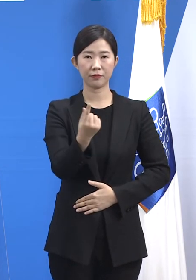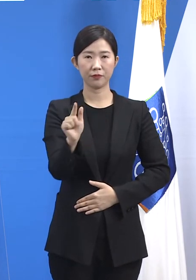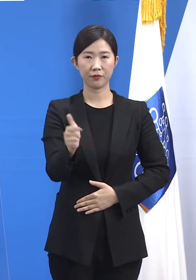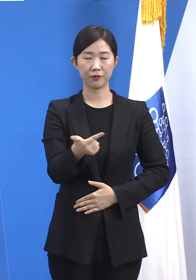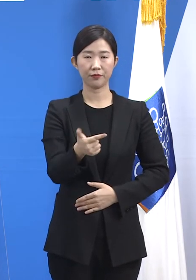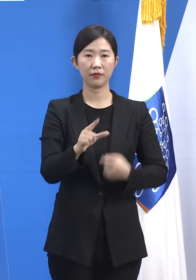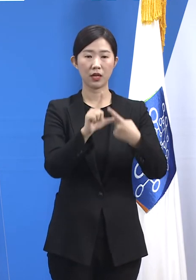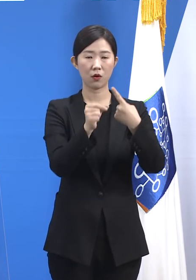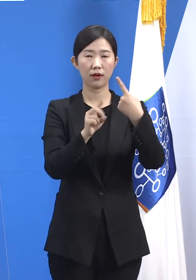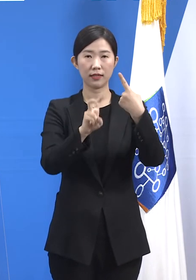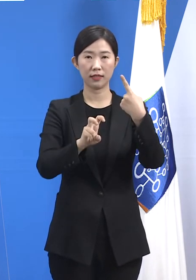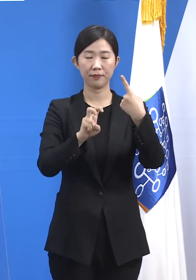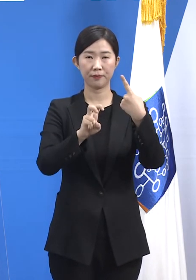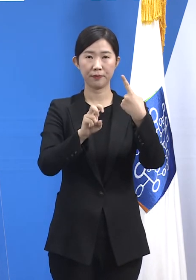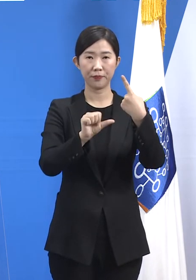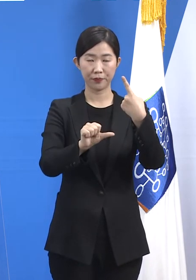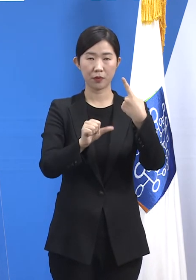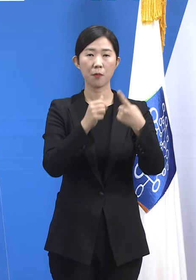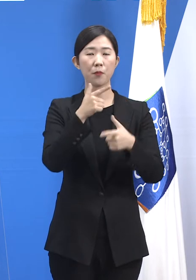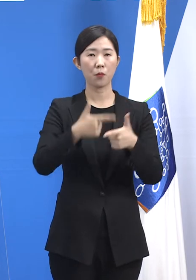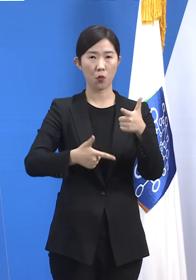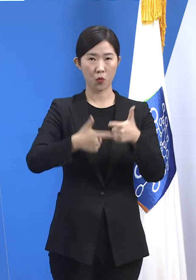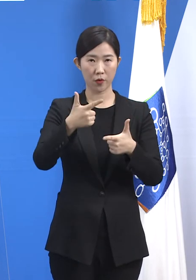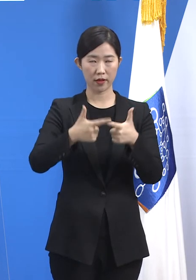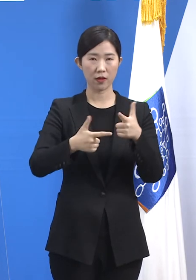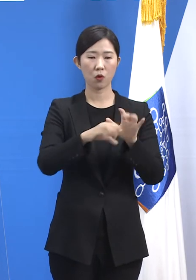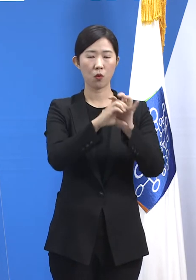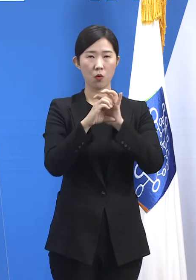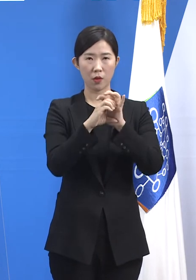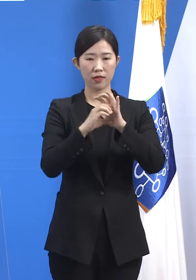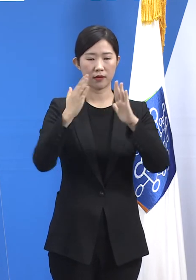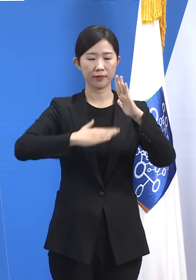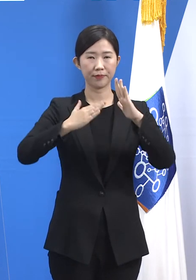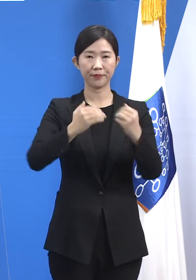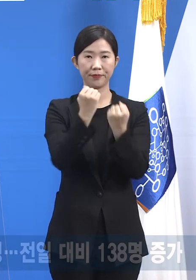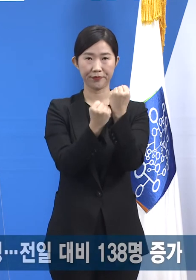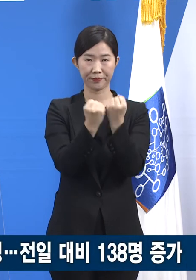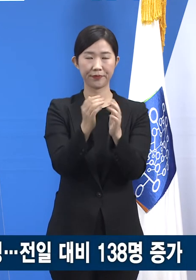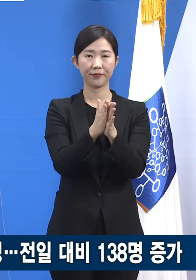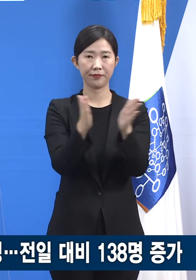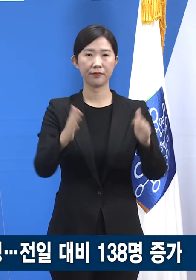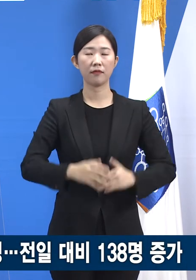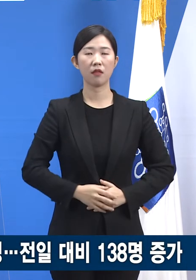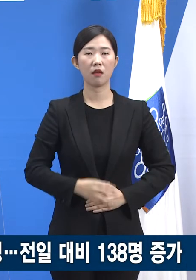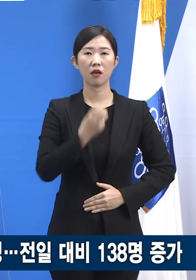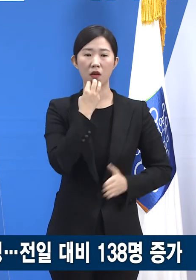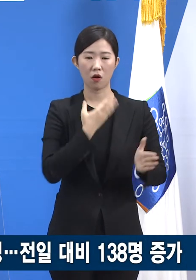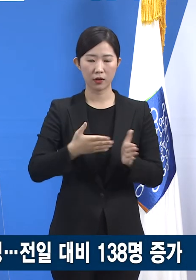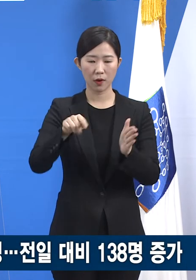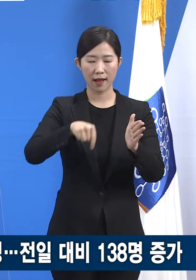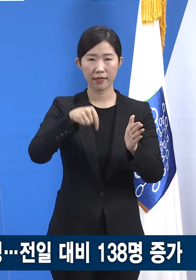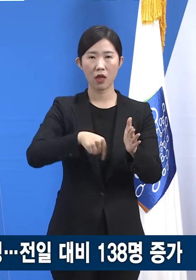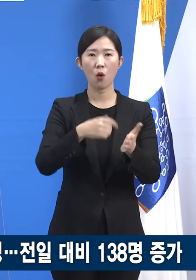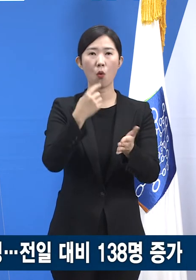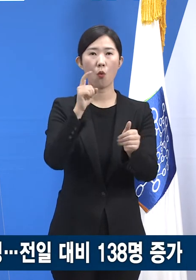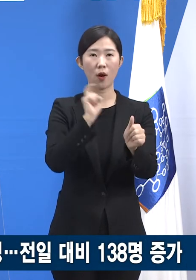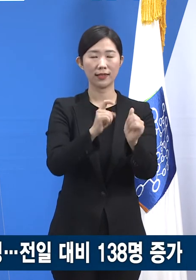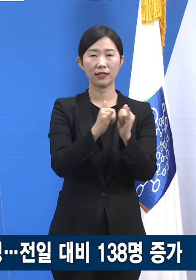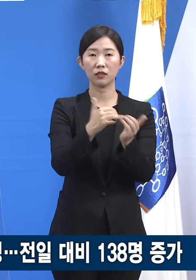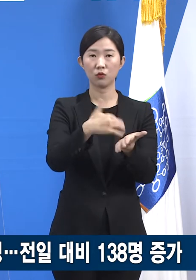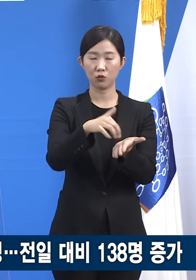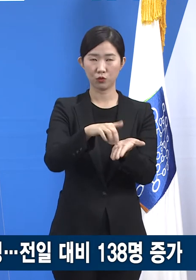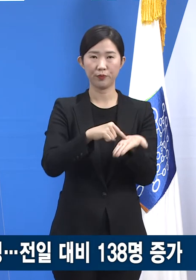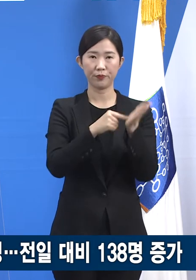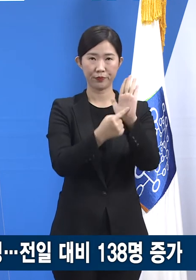코로나19 대응 관련 정례 기자회견을 시작하겠습니다. 경기도의 확진자 발생 현황입니다. 1월